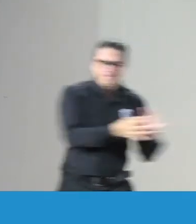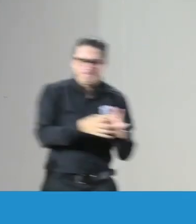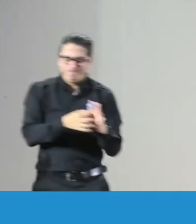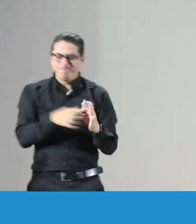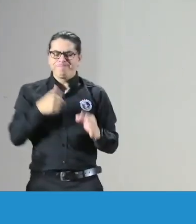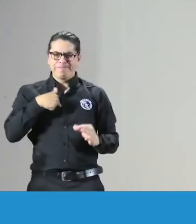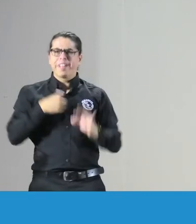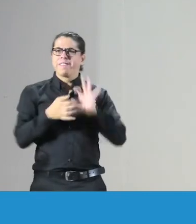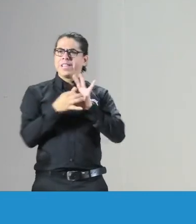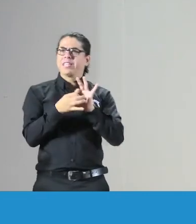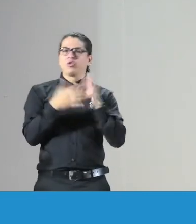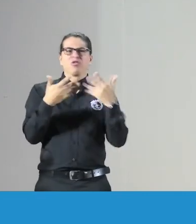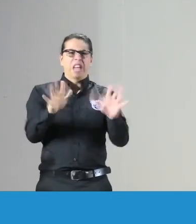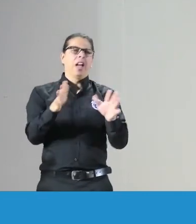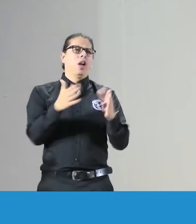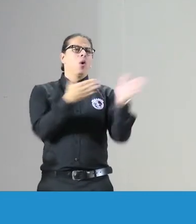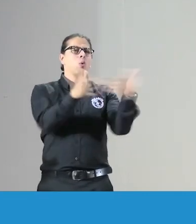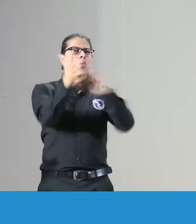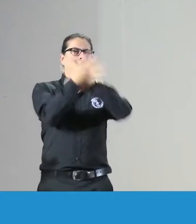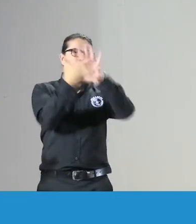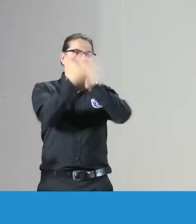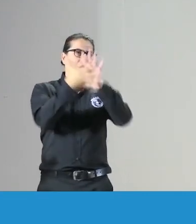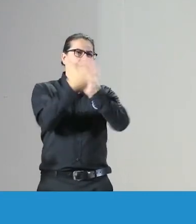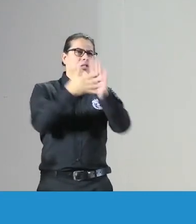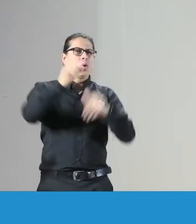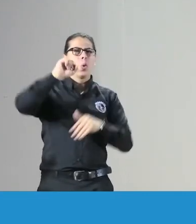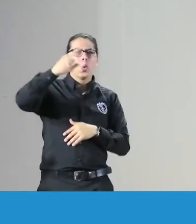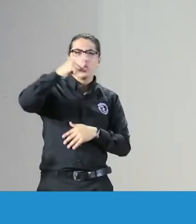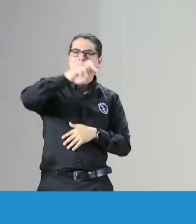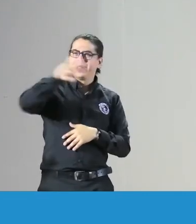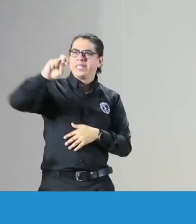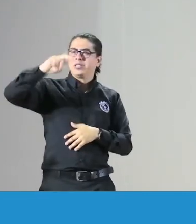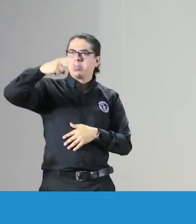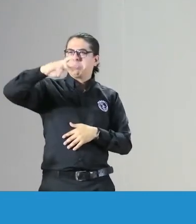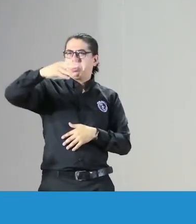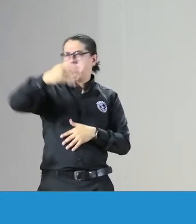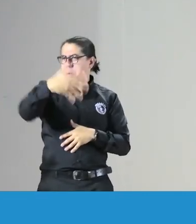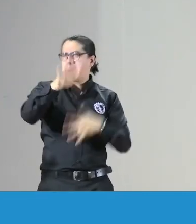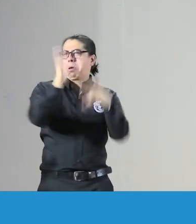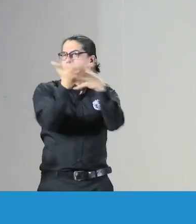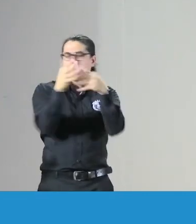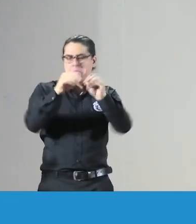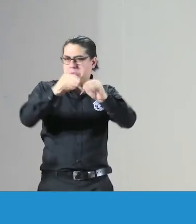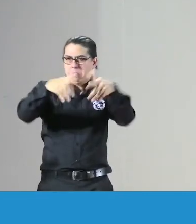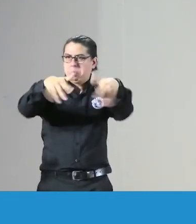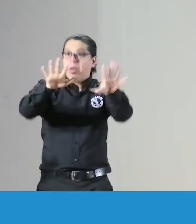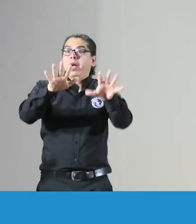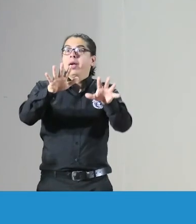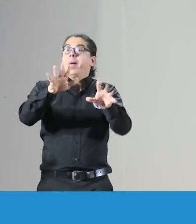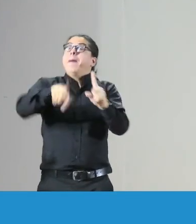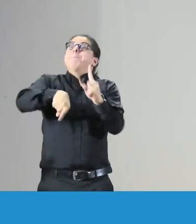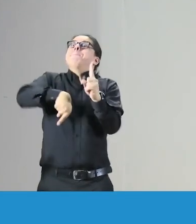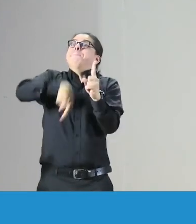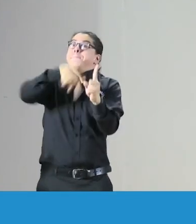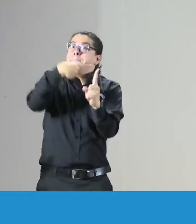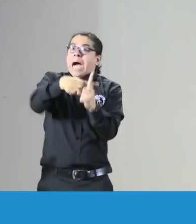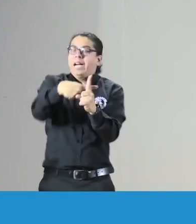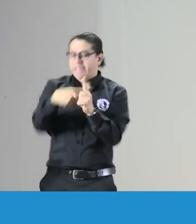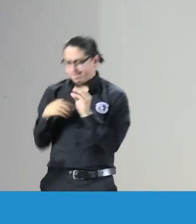también en alianza con la Secretaría de Educación ha hecho cursos de lengua de señas los cursos básicos los intermedios y